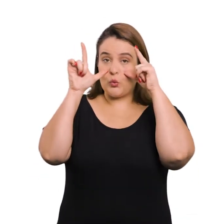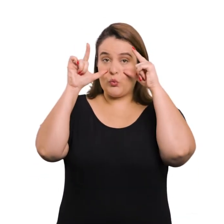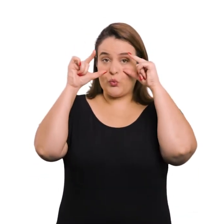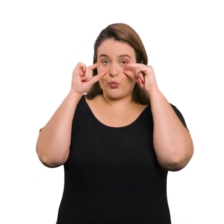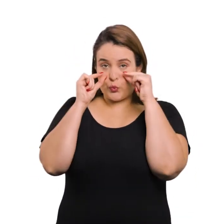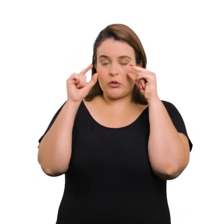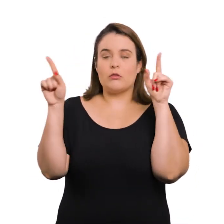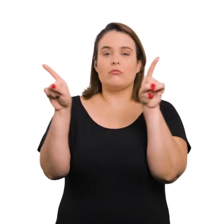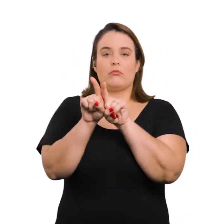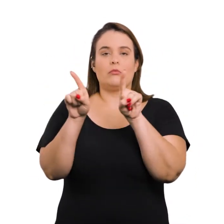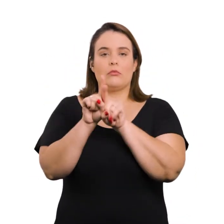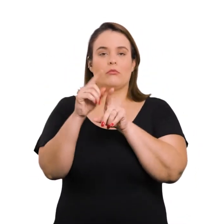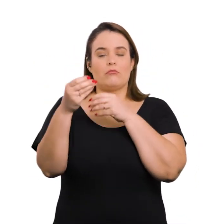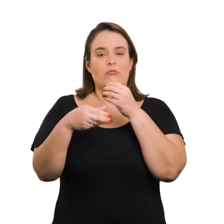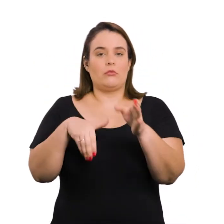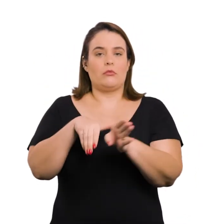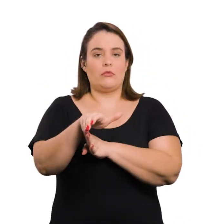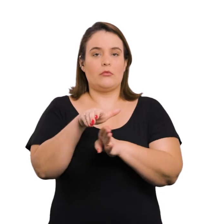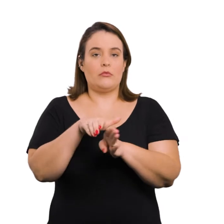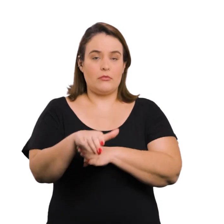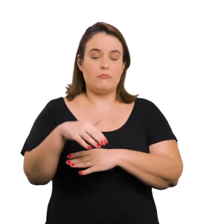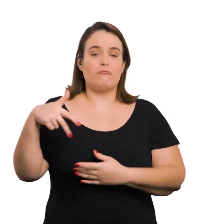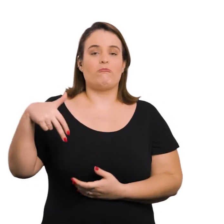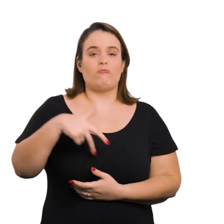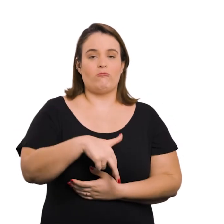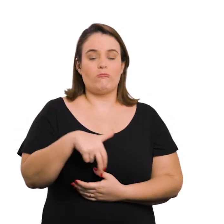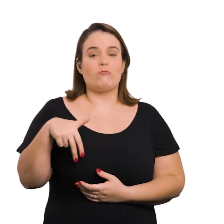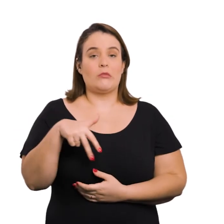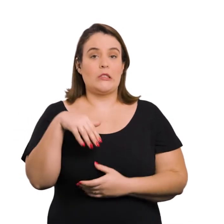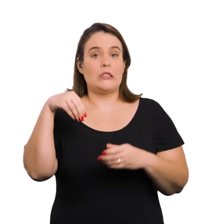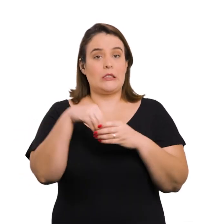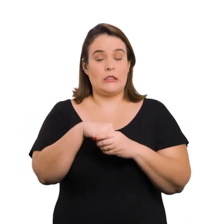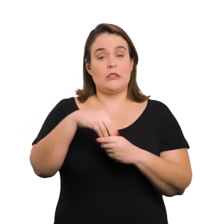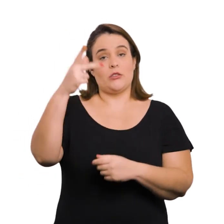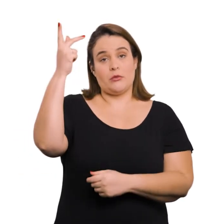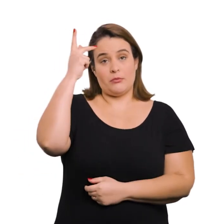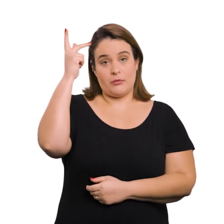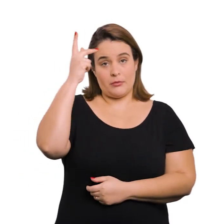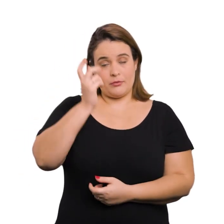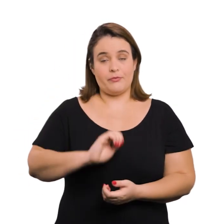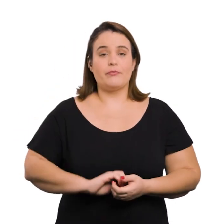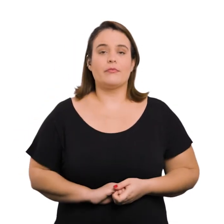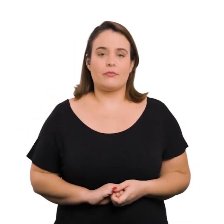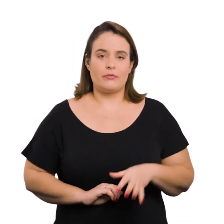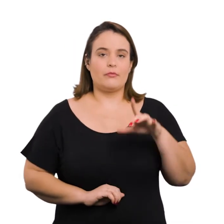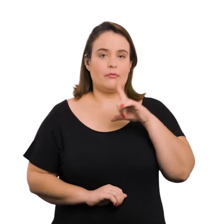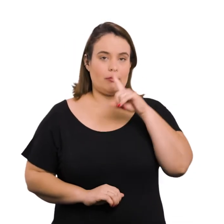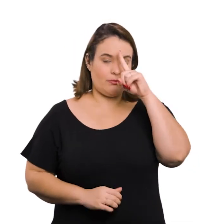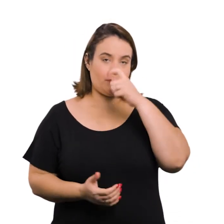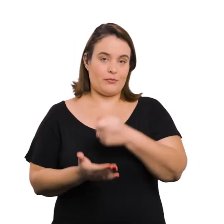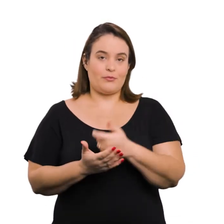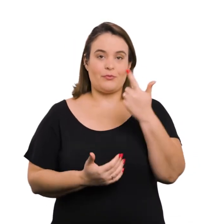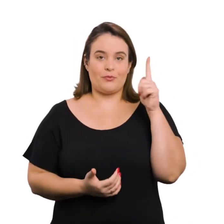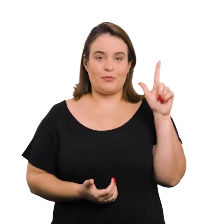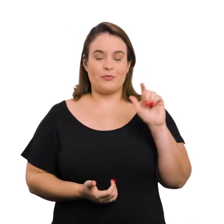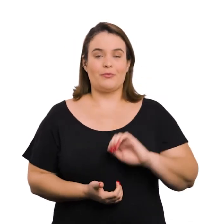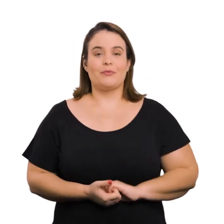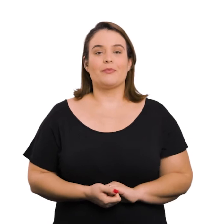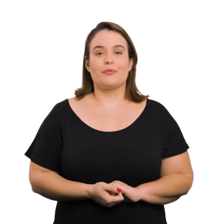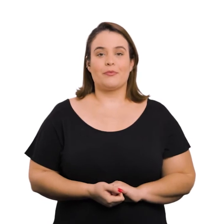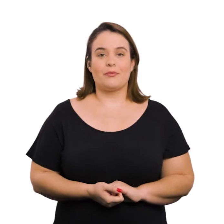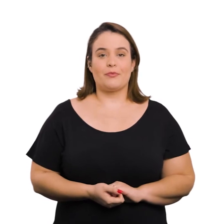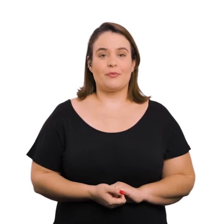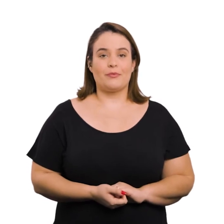pessoas acometidas de baixa visão e como instrumento de orientação e mobilidade no município de São Paulo e